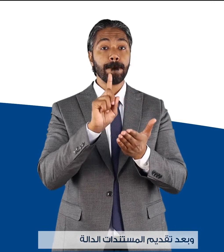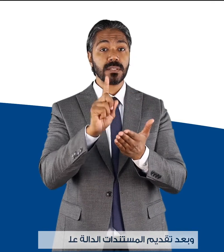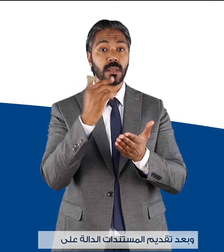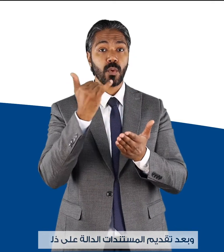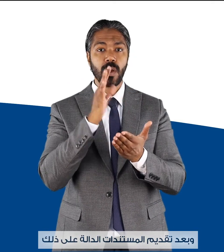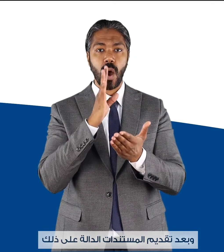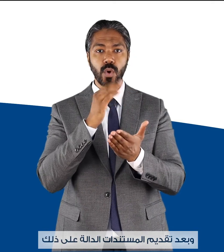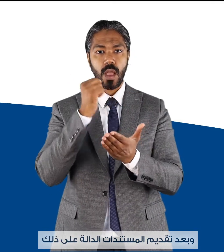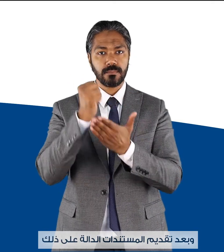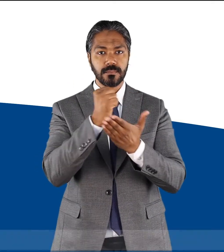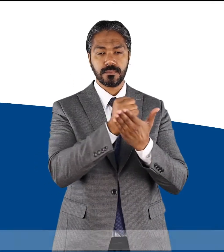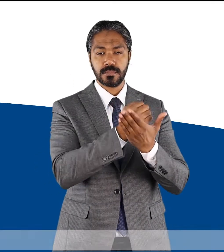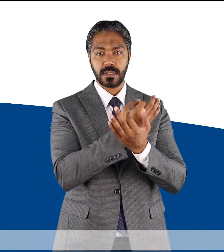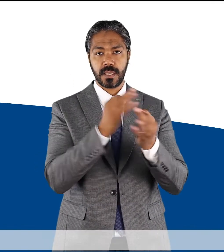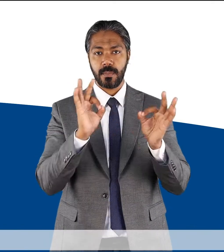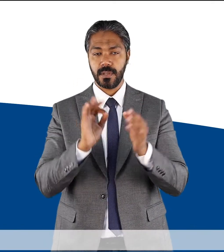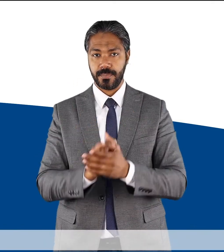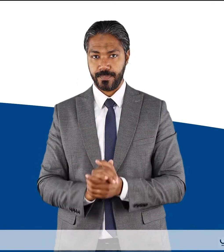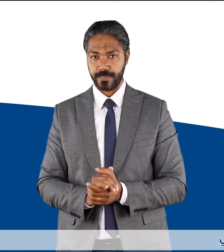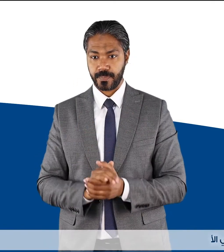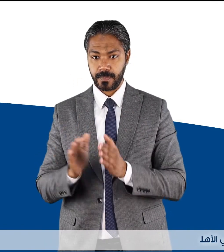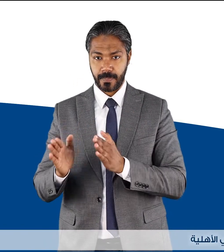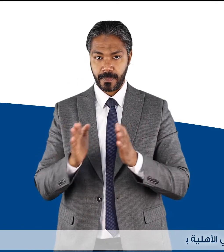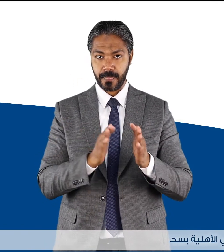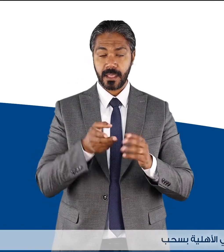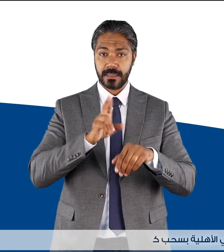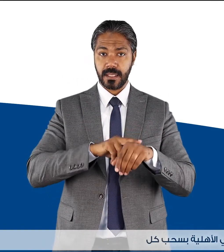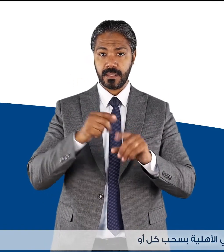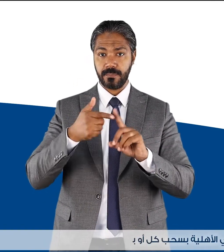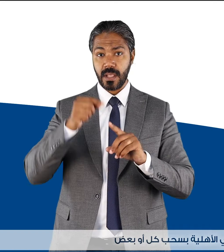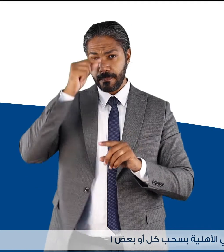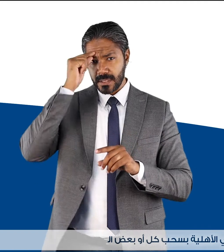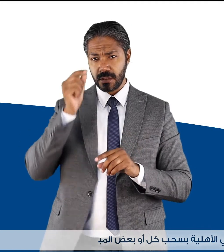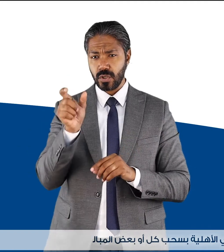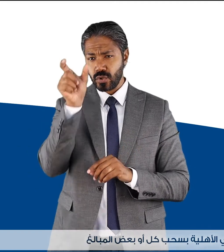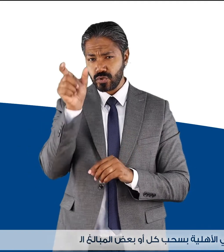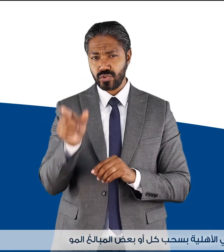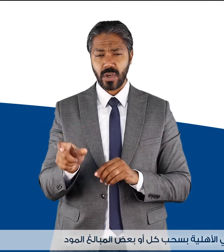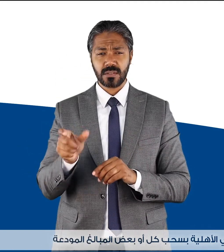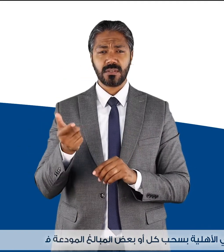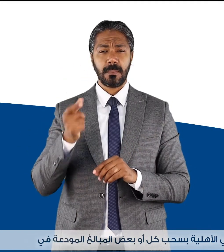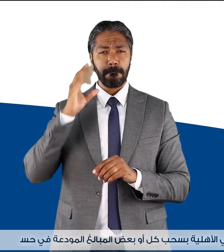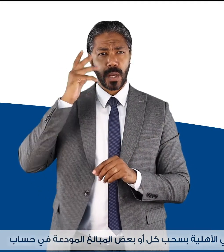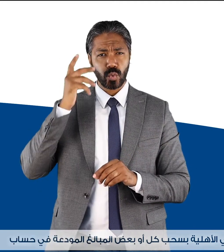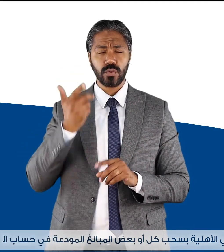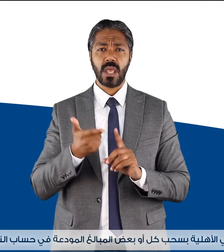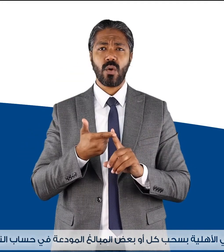الدالة على ذلك كما لا يسمح لعديم الأهلية بصحب كل أو بعض المبالغ المودعة في حساب